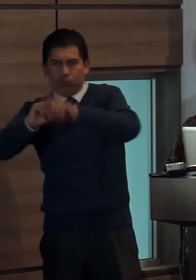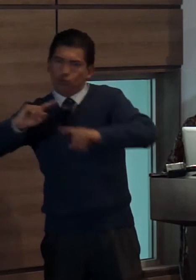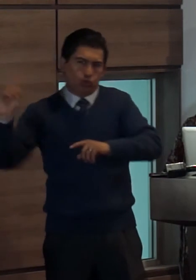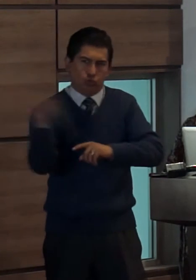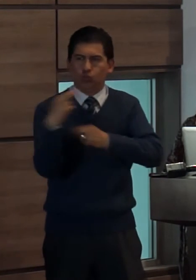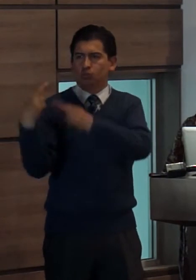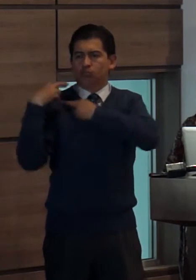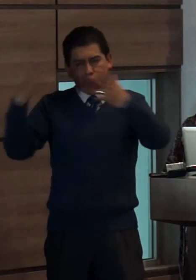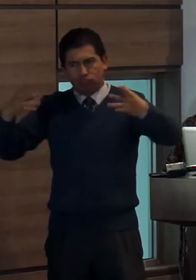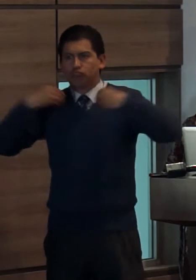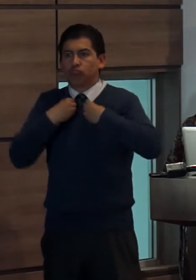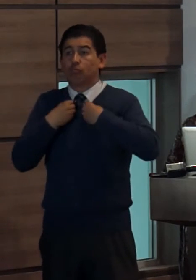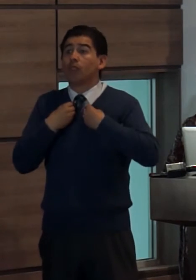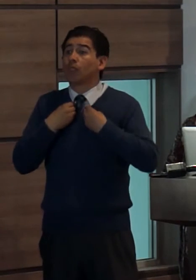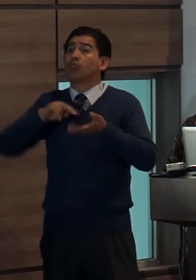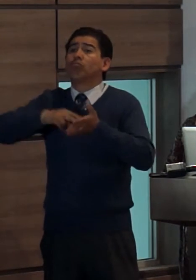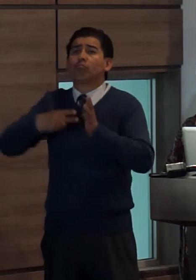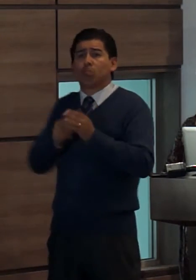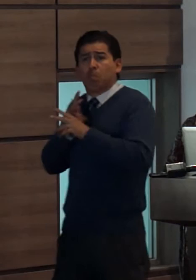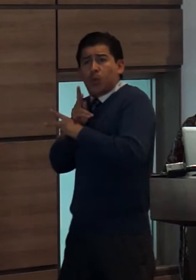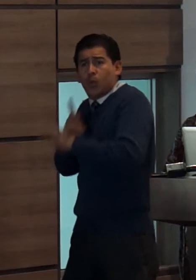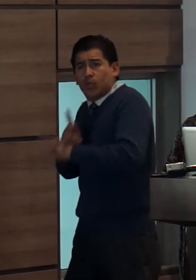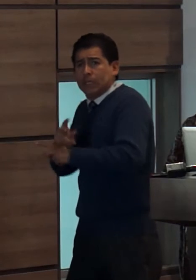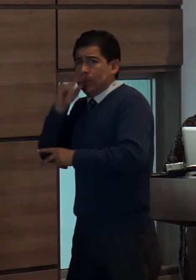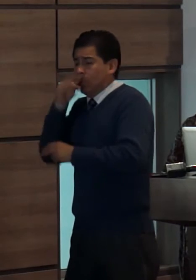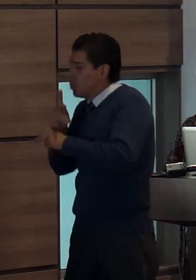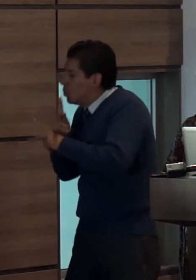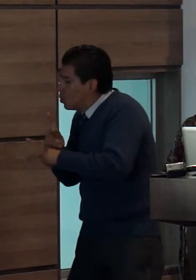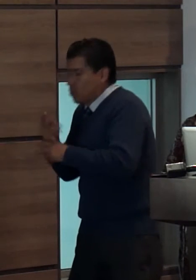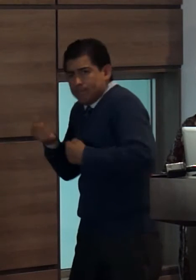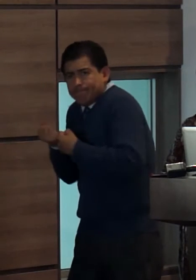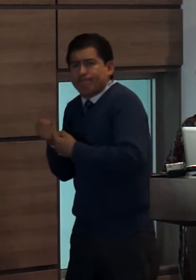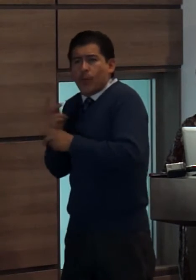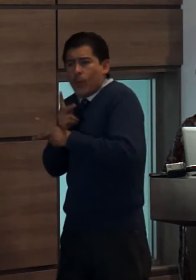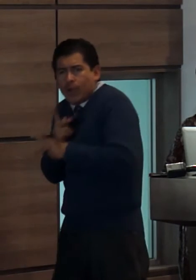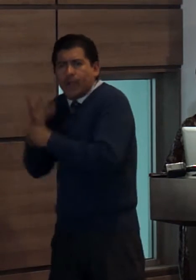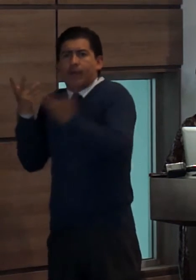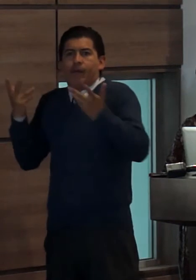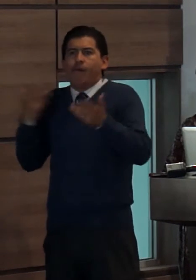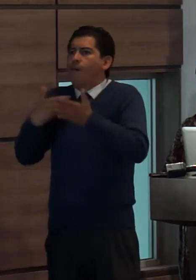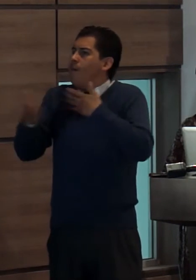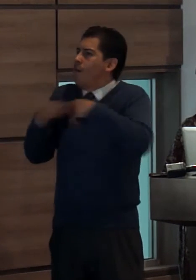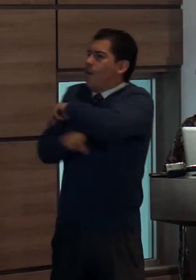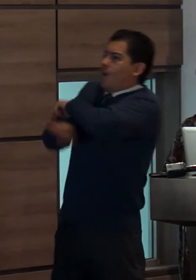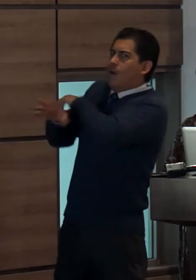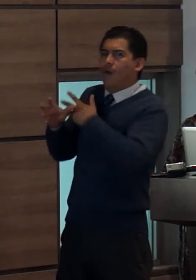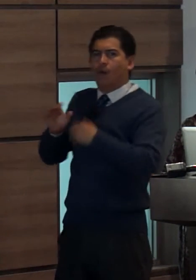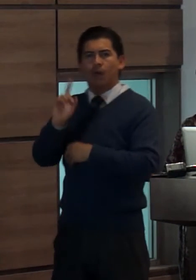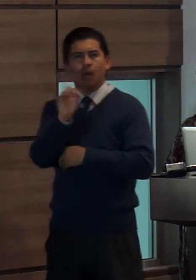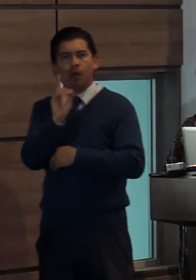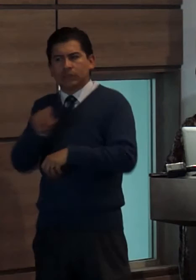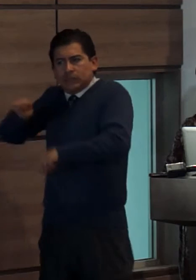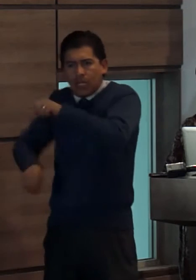constituye una norma de protección del Estado ecuatoriano para garantizar los derechos de las niñas, niños